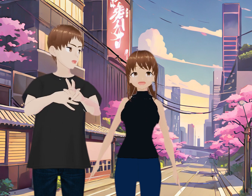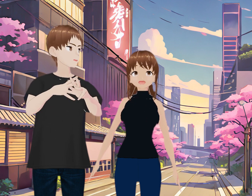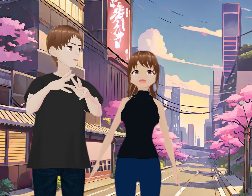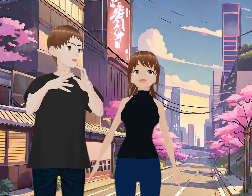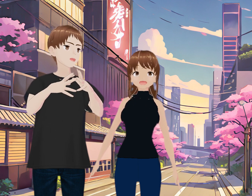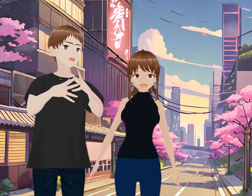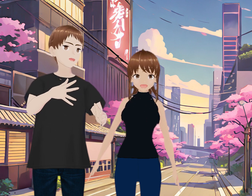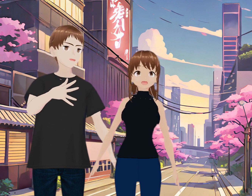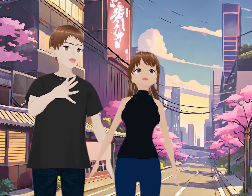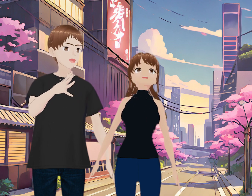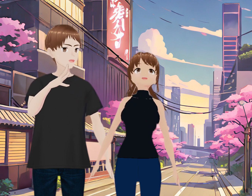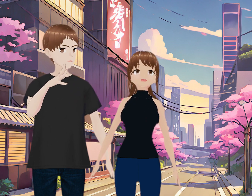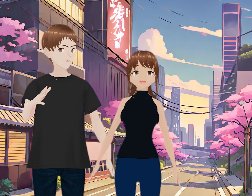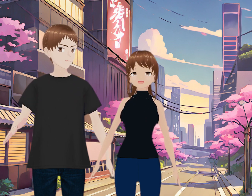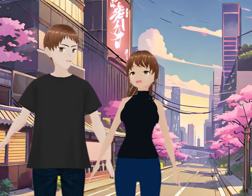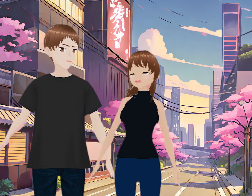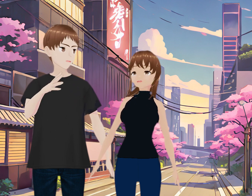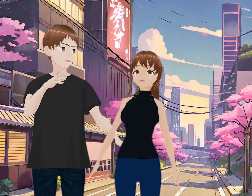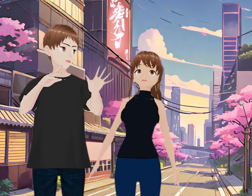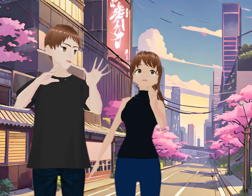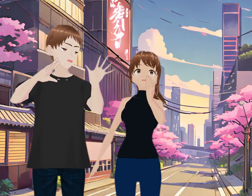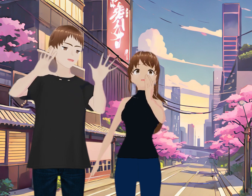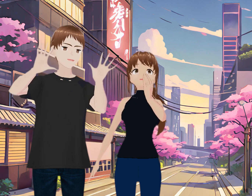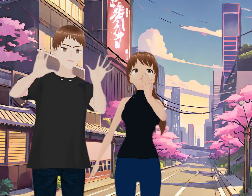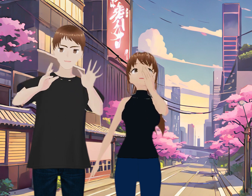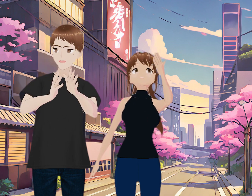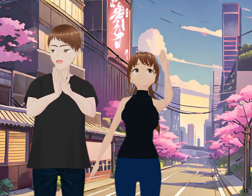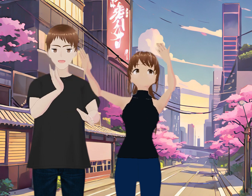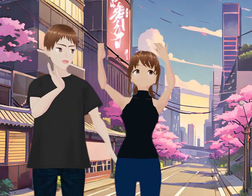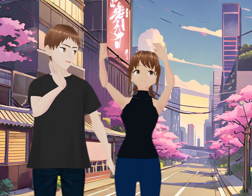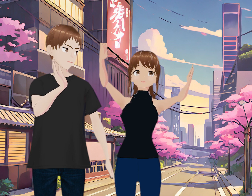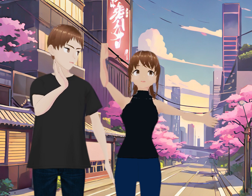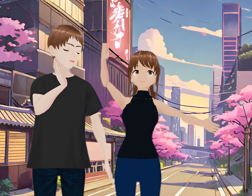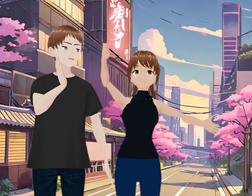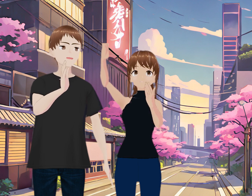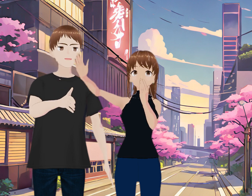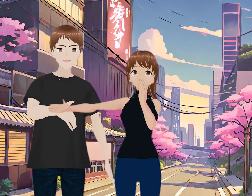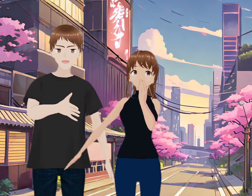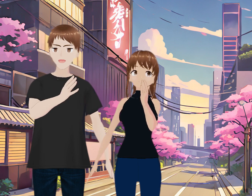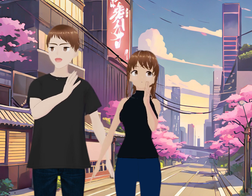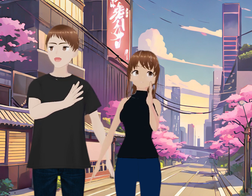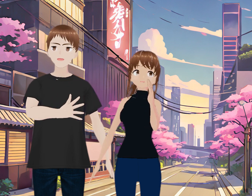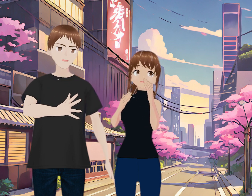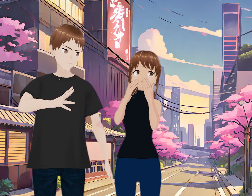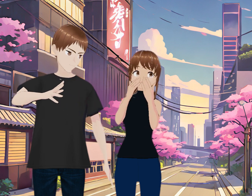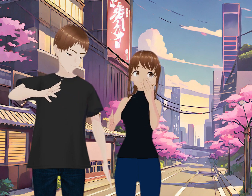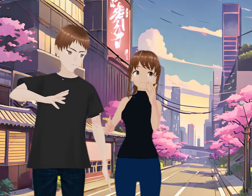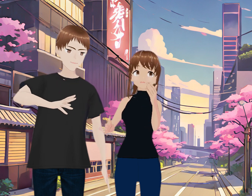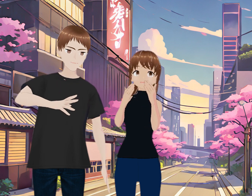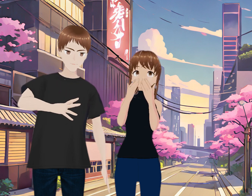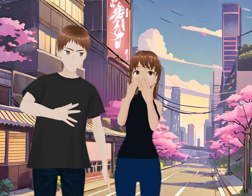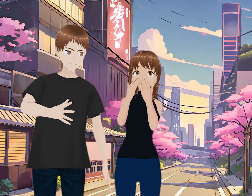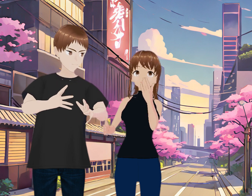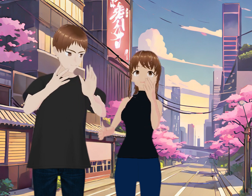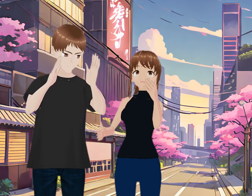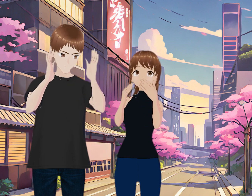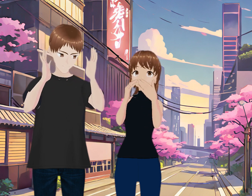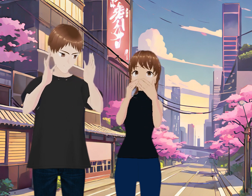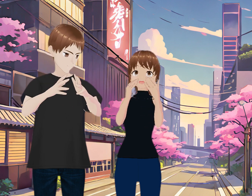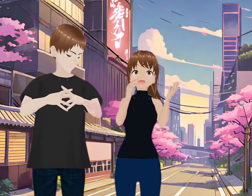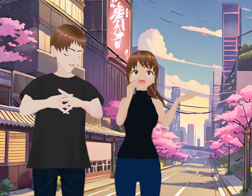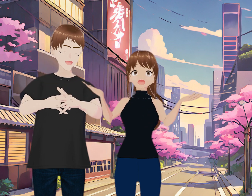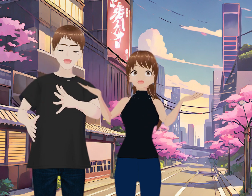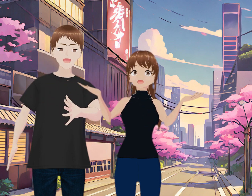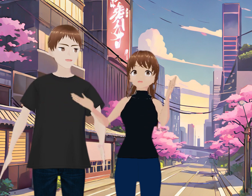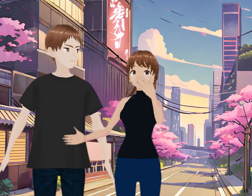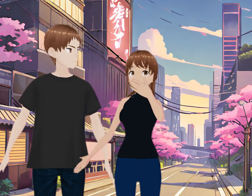Como Dan Campos Vamos a ver qué onda Y recuerden Seguimos solicitando su apoyo Gracias a nuestro nuevo productor asociado Juan Carlos Toledo Pérez Nuestra